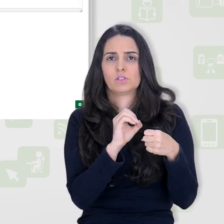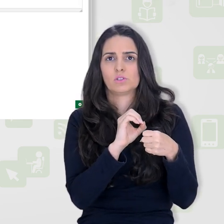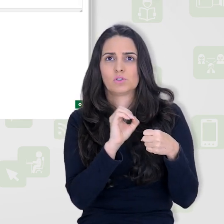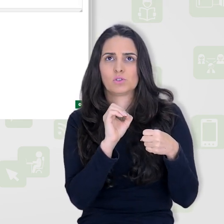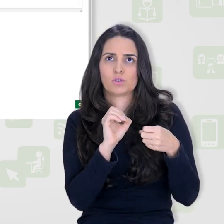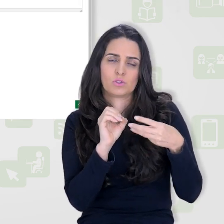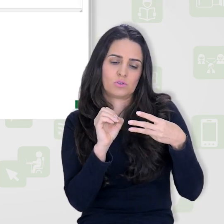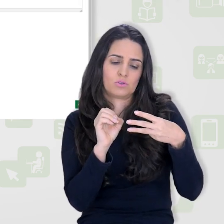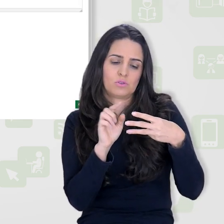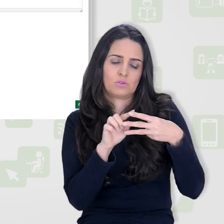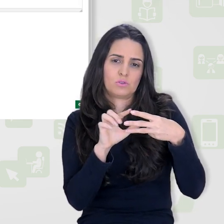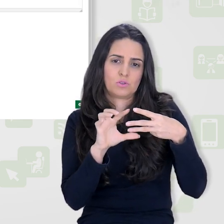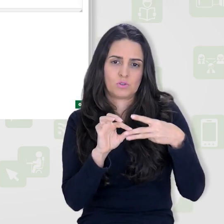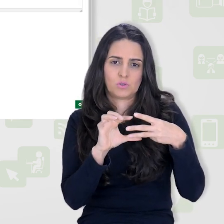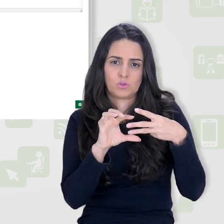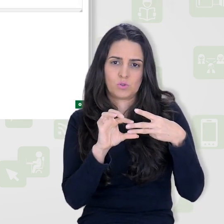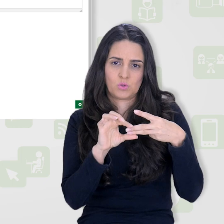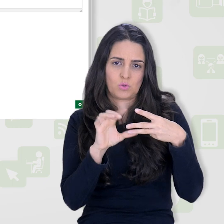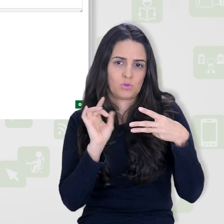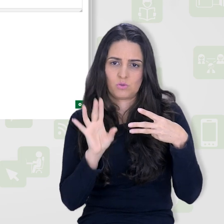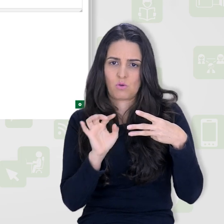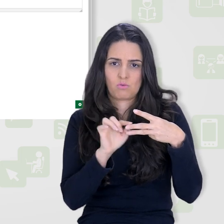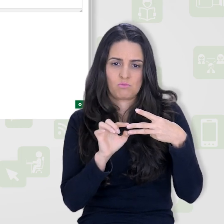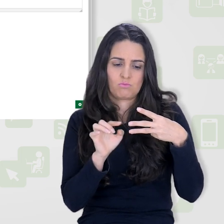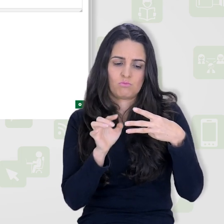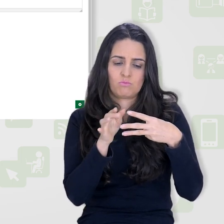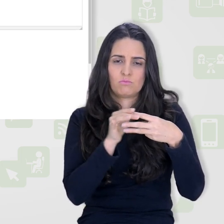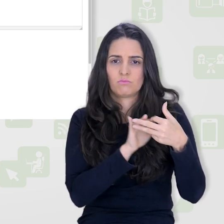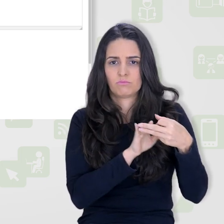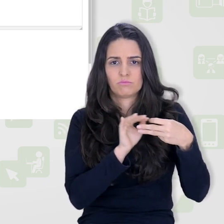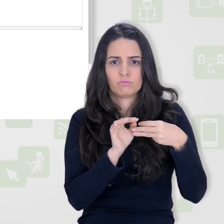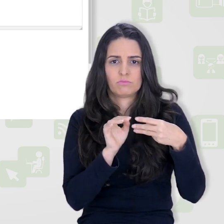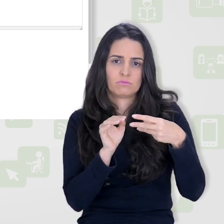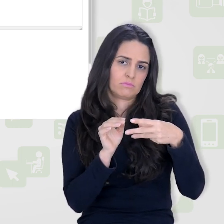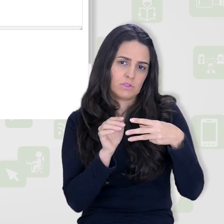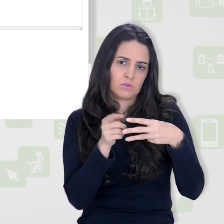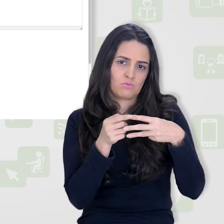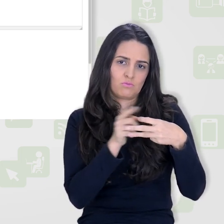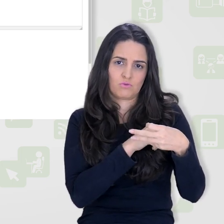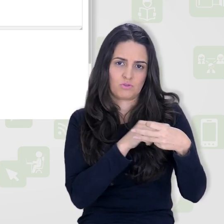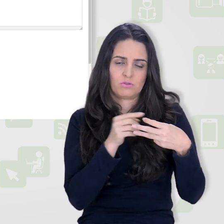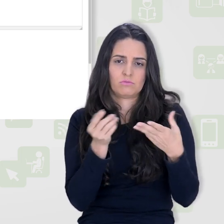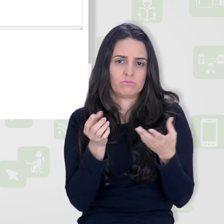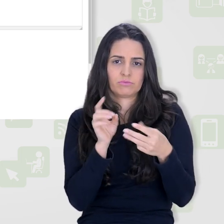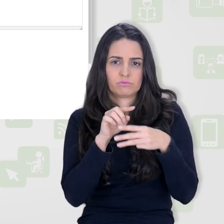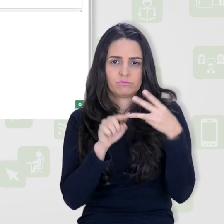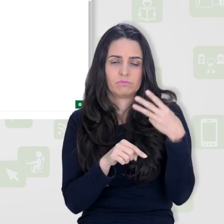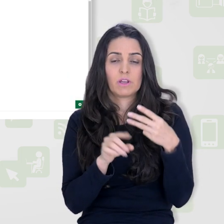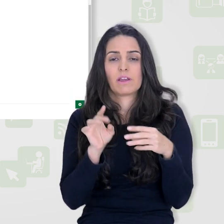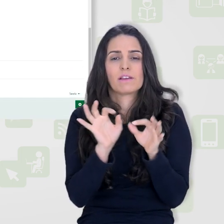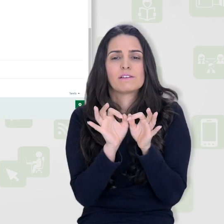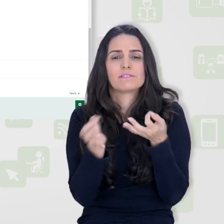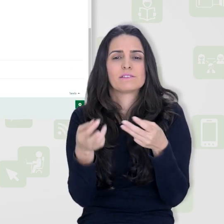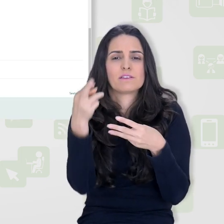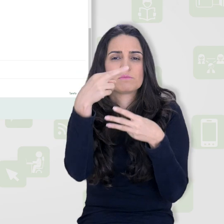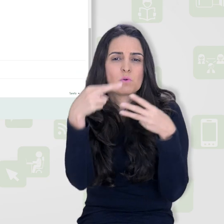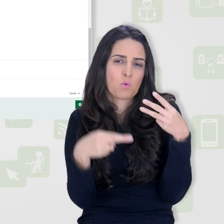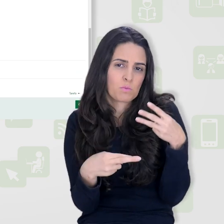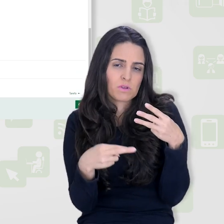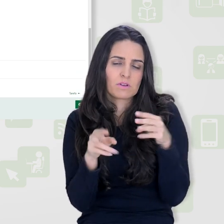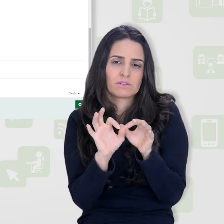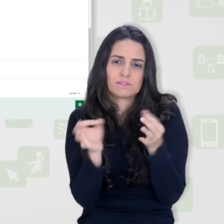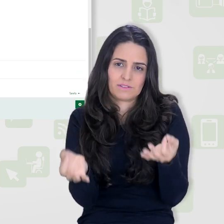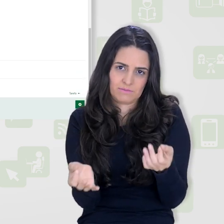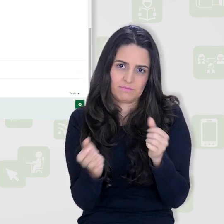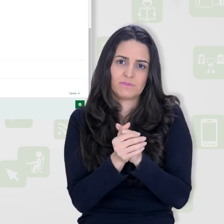apenas dois níveis de gradação. Então, aqui está um exemplo de uma rubrica bem simples, e aí,